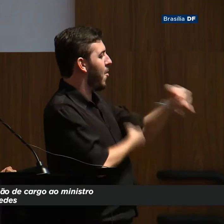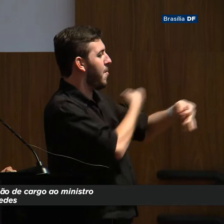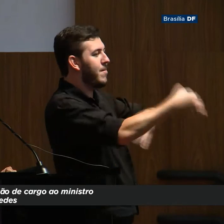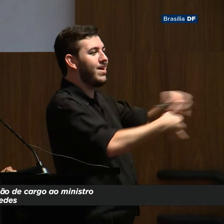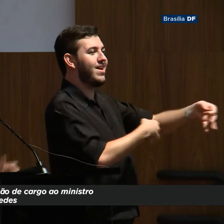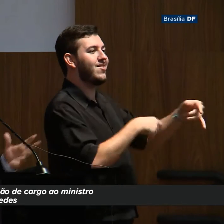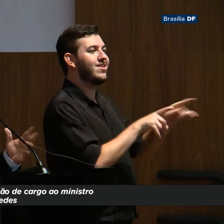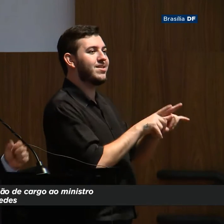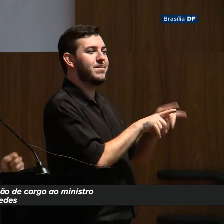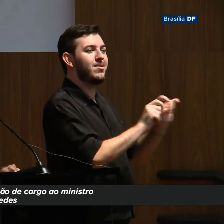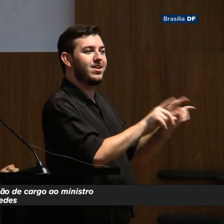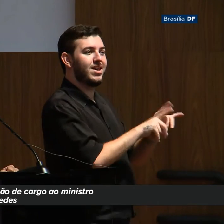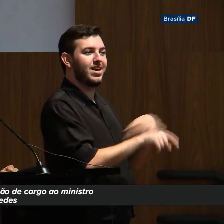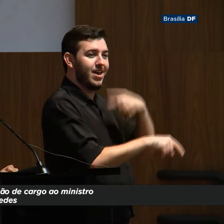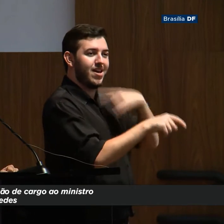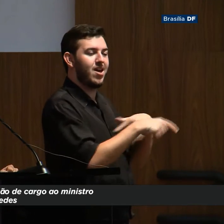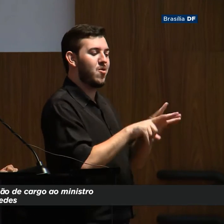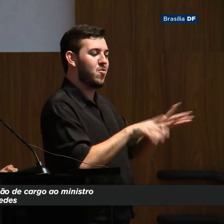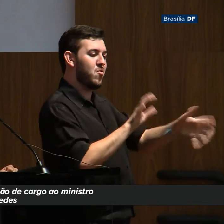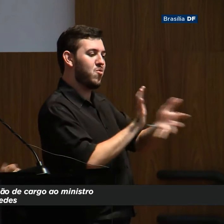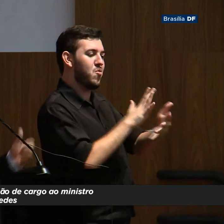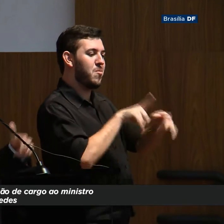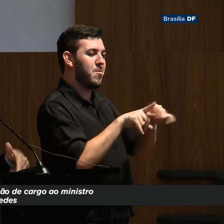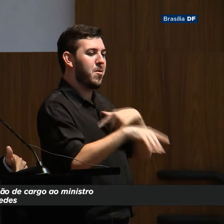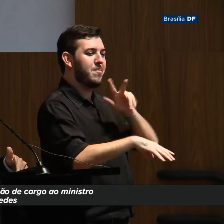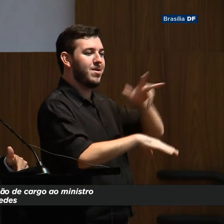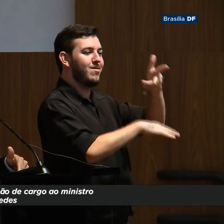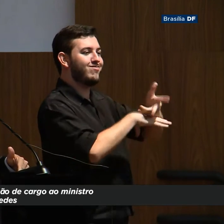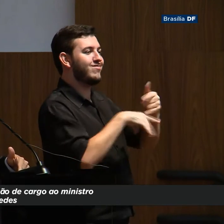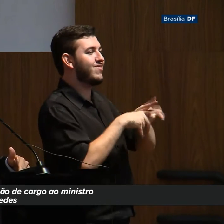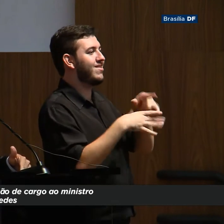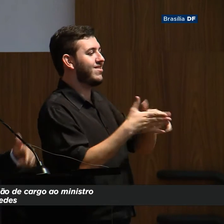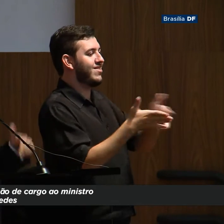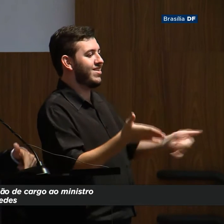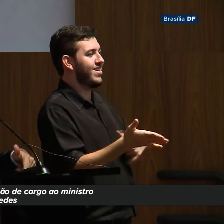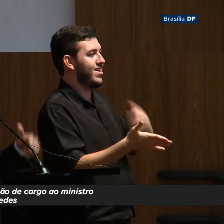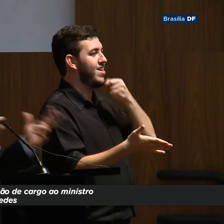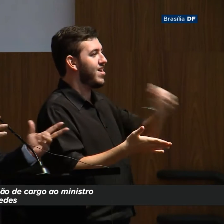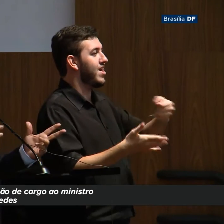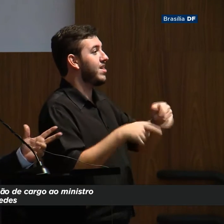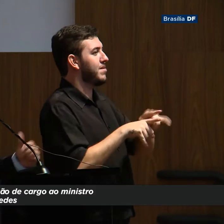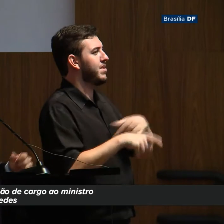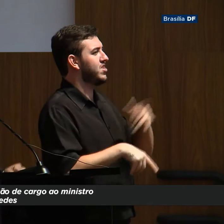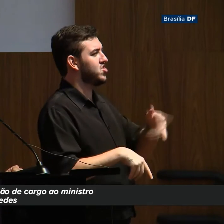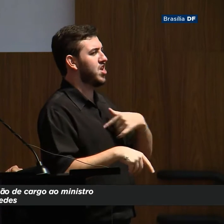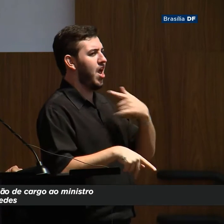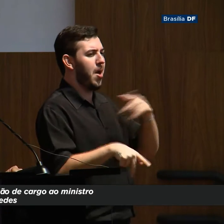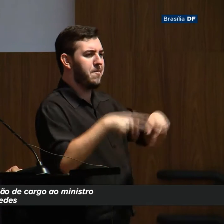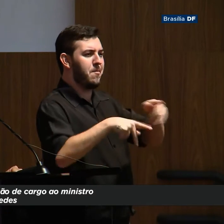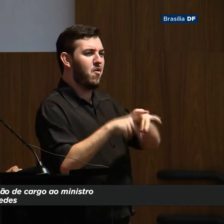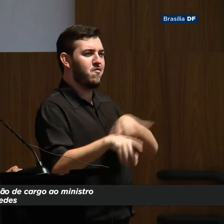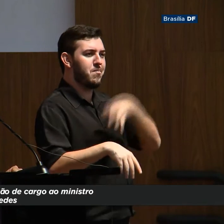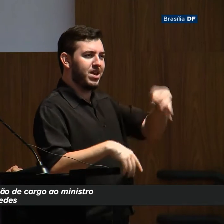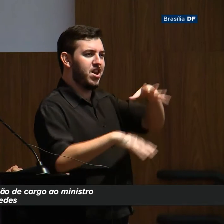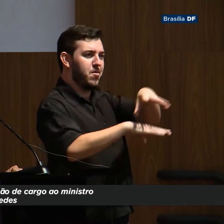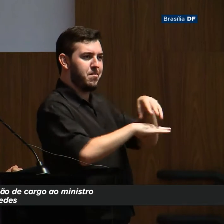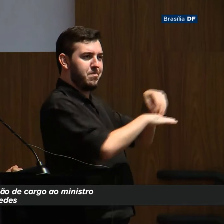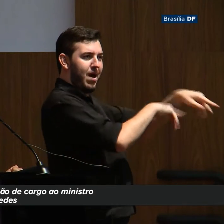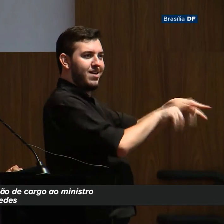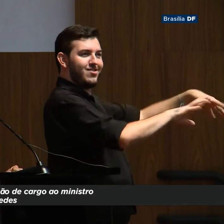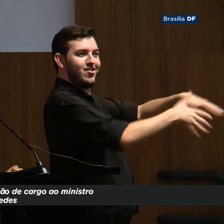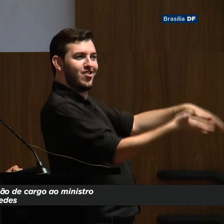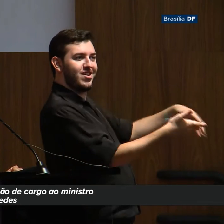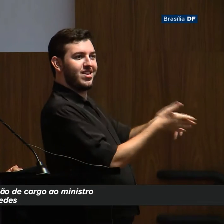ao Congresso, virou a prensa, mas era a prensa da imprensa ao Congresso, que é o